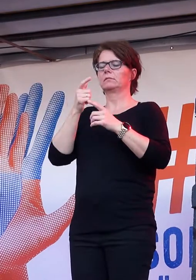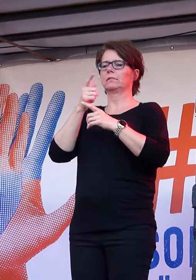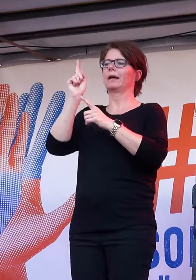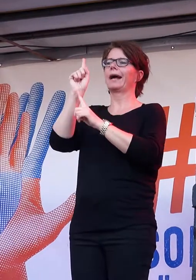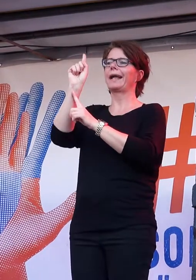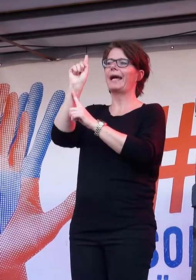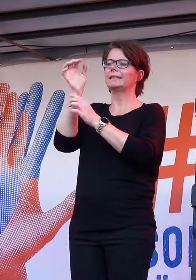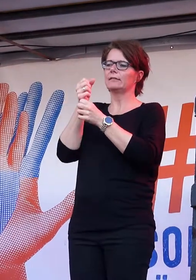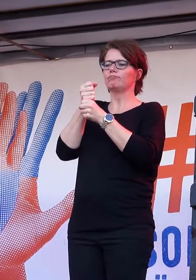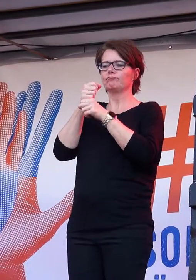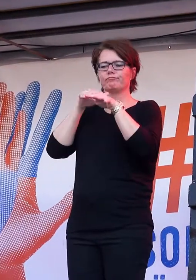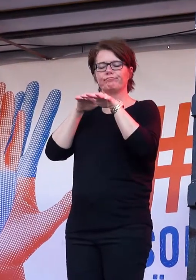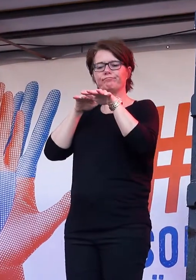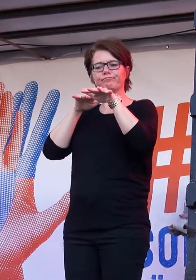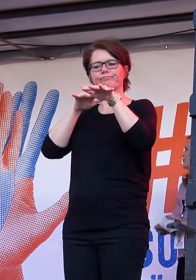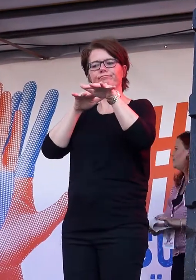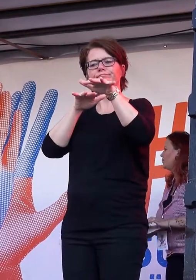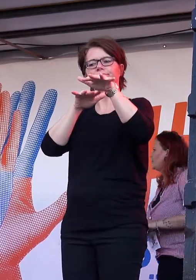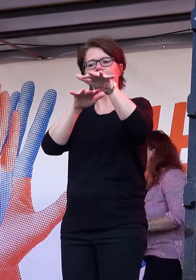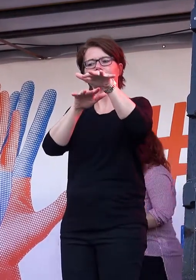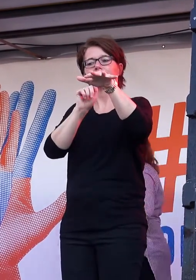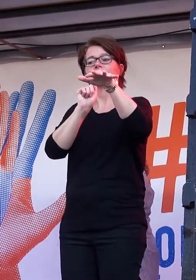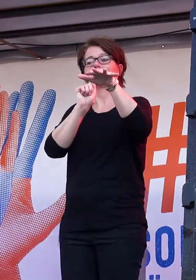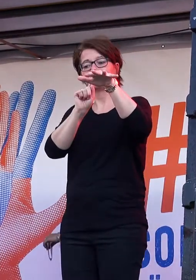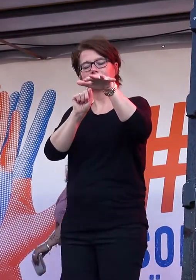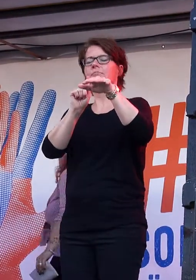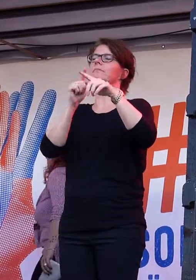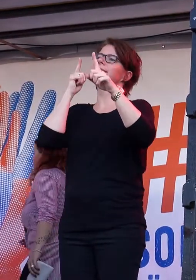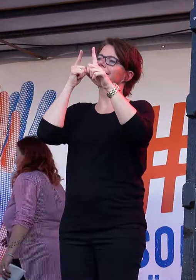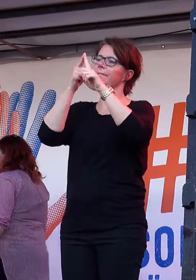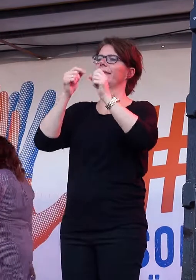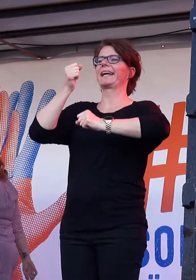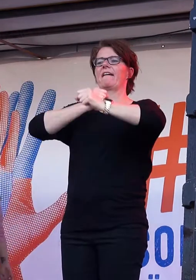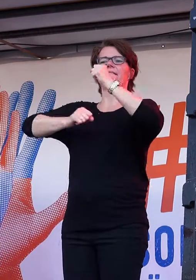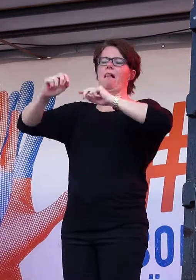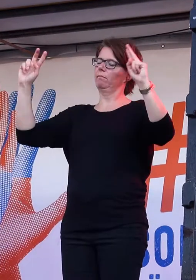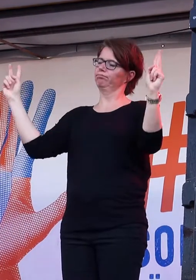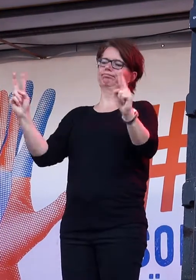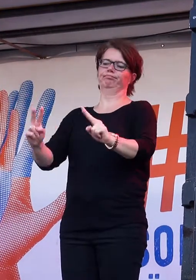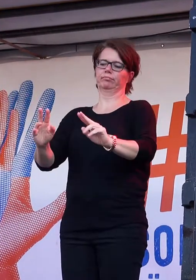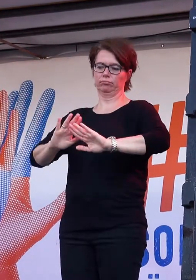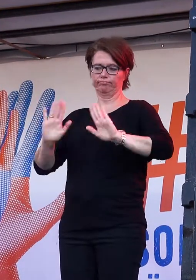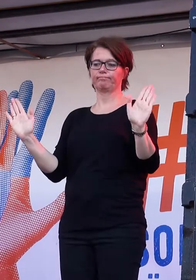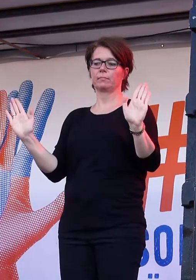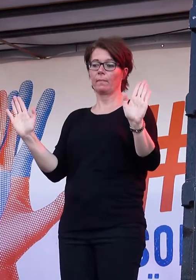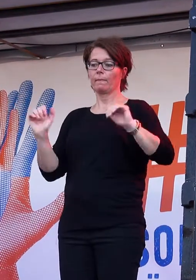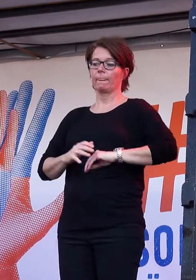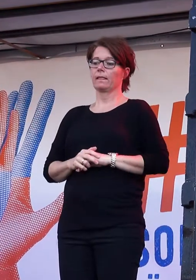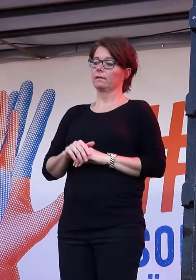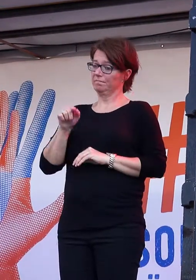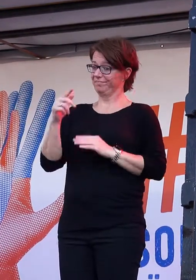Gewalt, darum ging es. Keine Gewalt, das war der Erfolg der friedlichen Revolution.